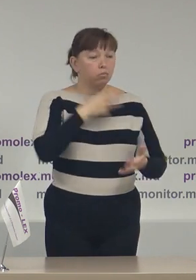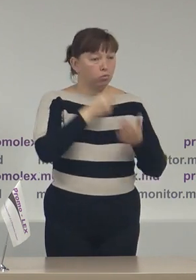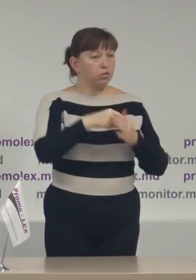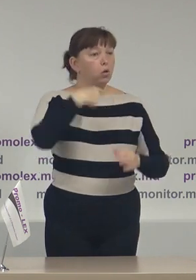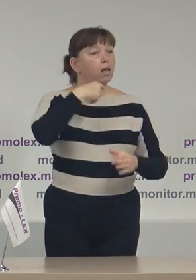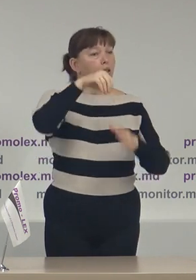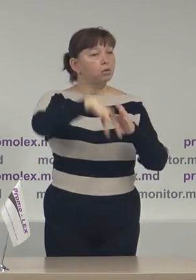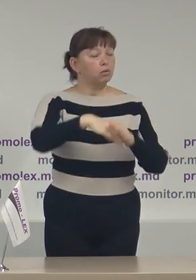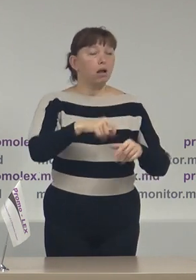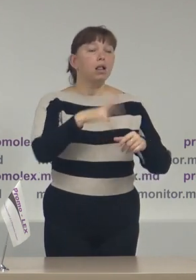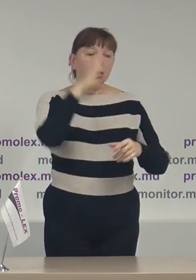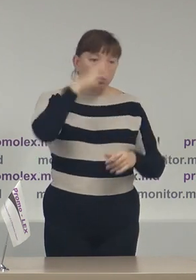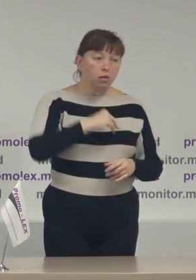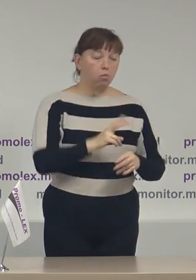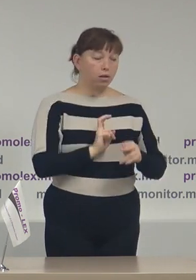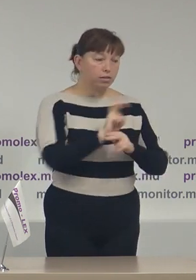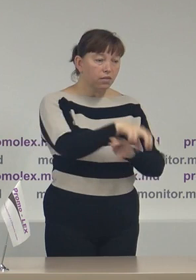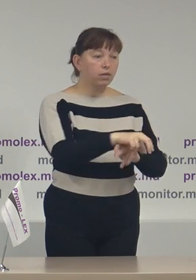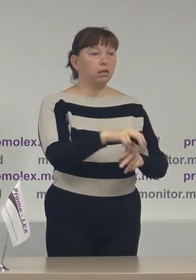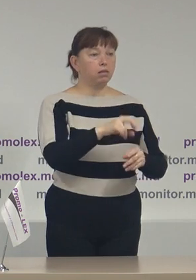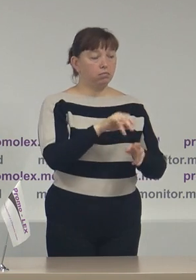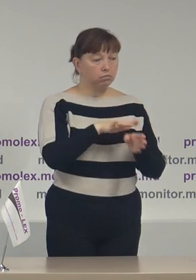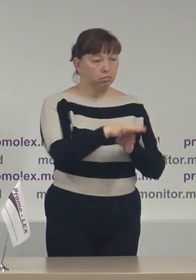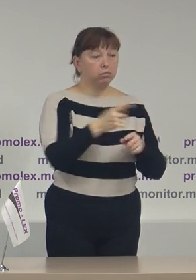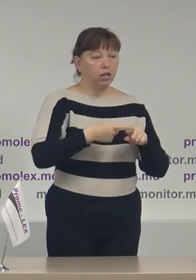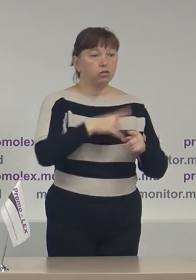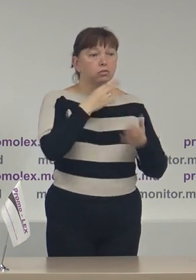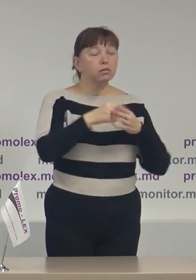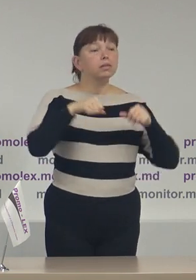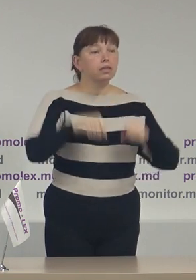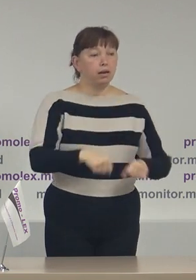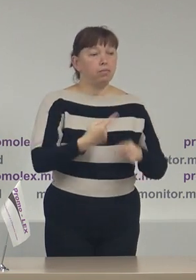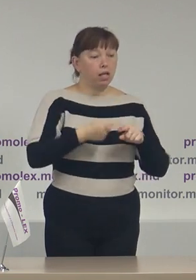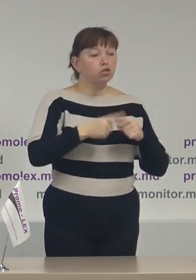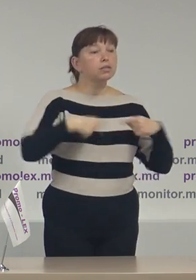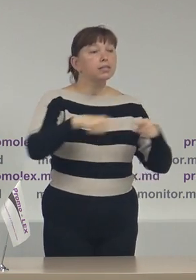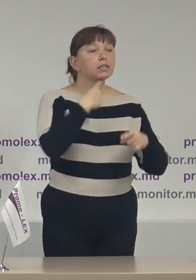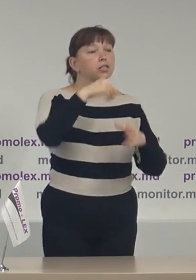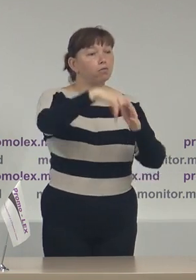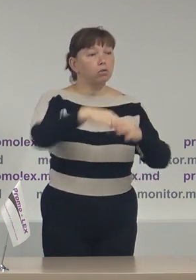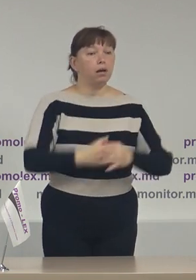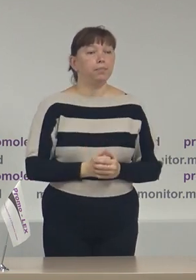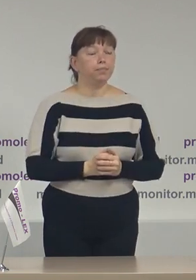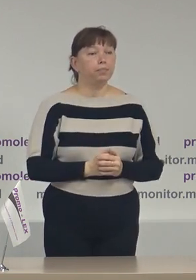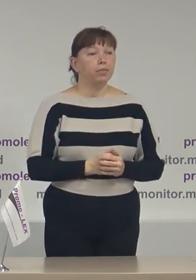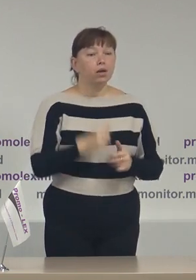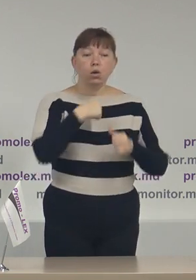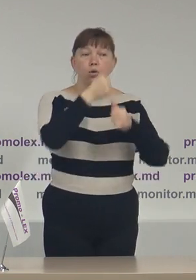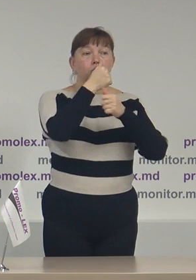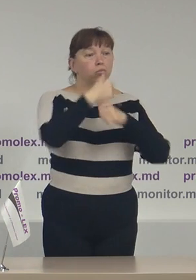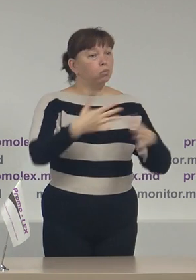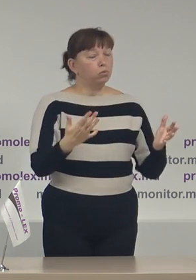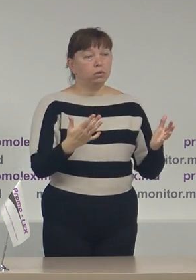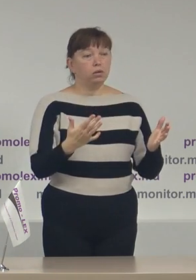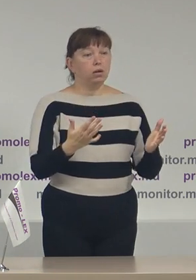să poată să vină să facă acest lucru în aceste secții de votare. Nu putem să